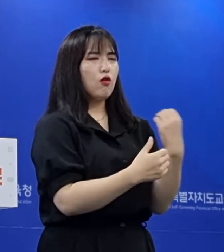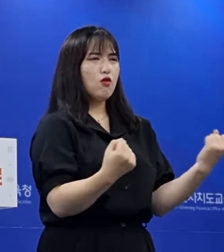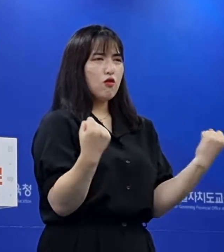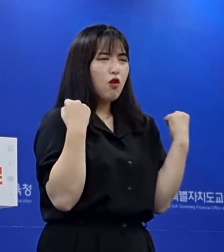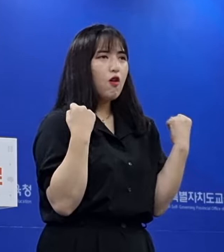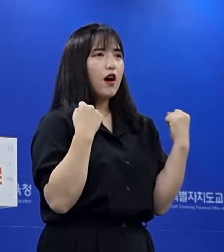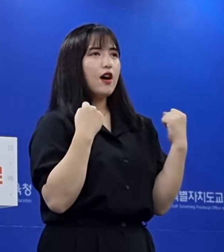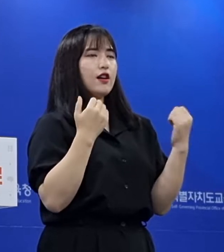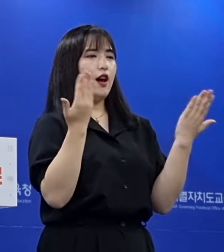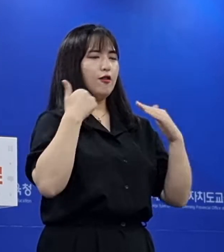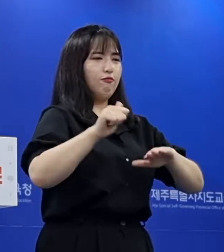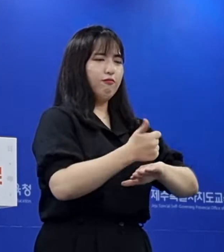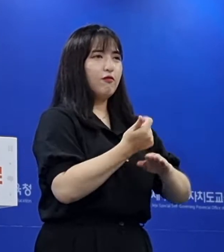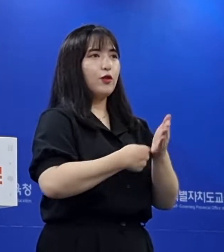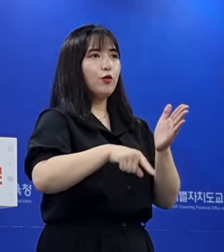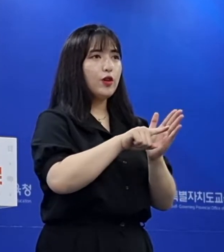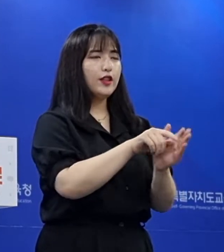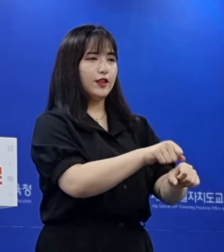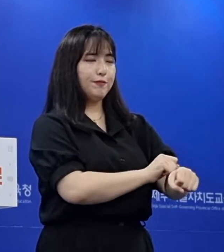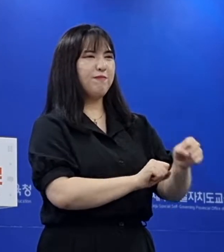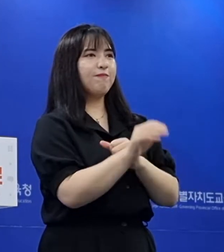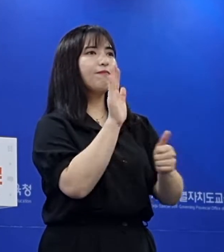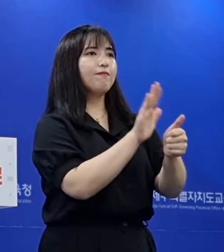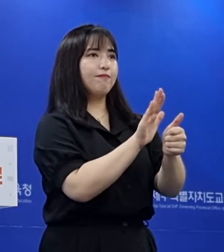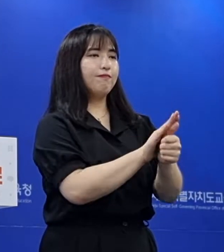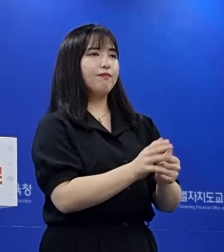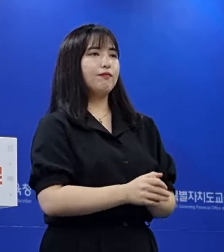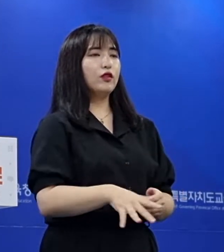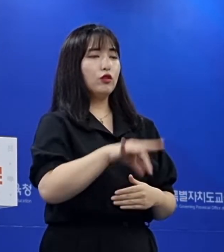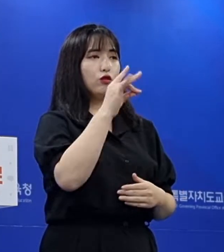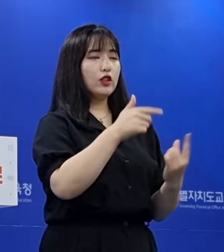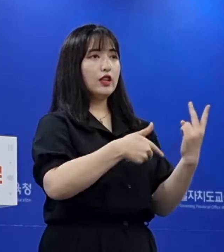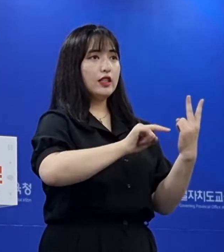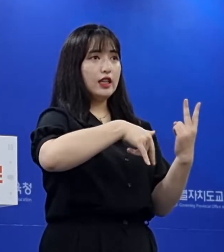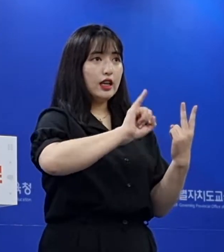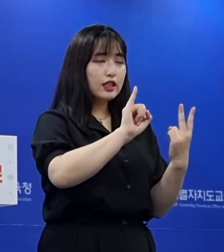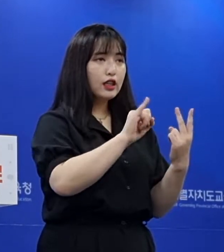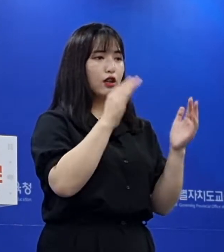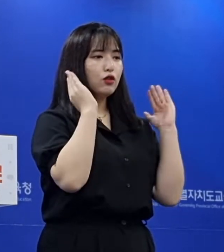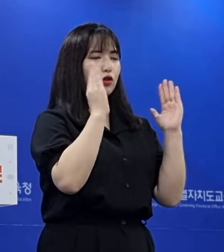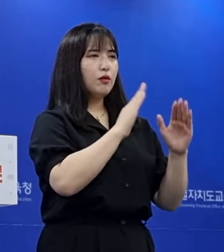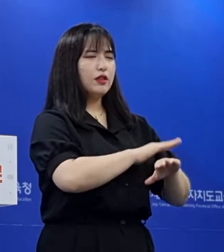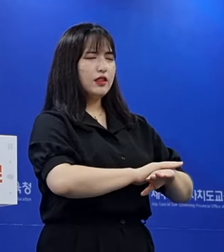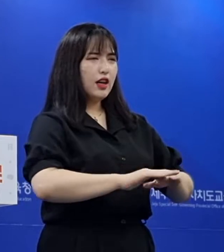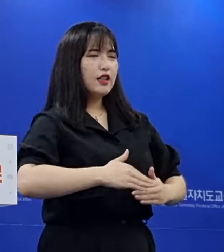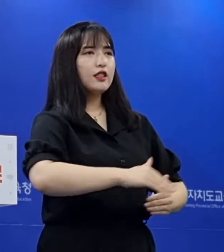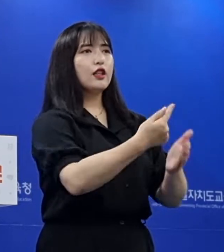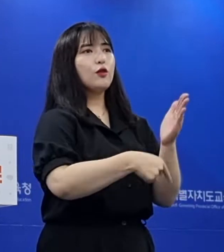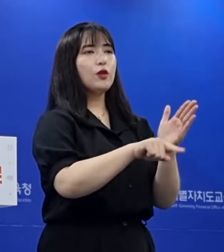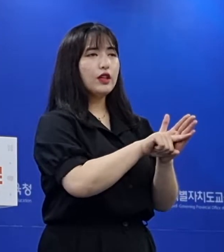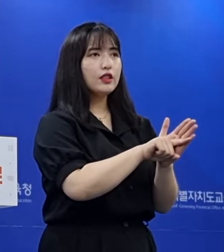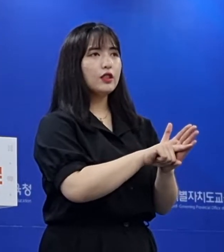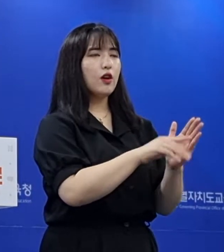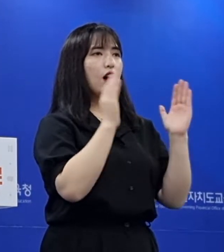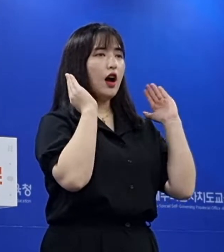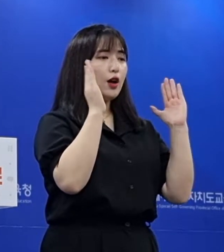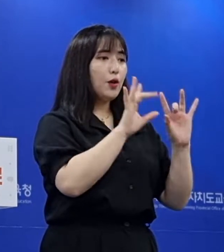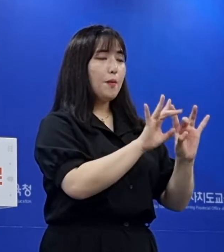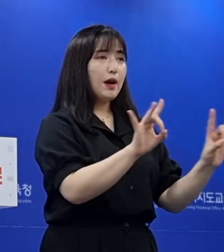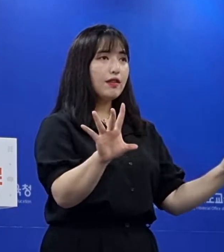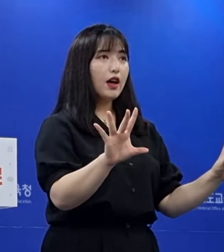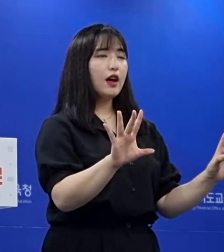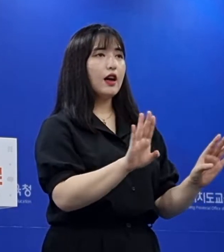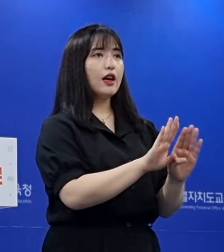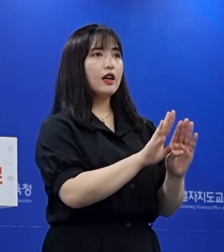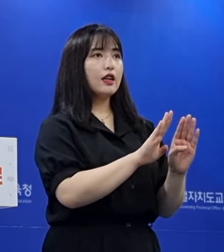생활을 영위할 수 있도록 적극 지원하겠습니다. 우선 2학기 등교 수업이 최대한 안전화 이어질 수 있도록 학교별로